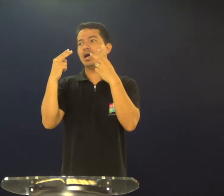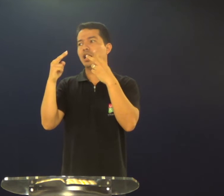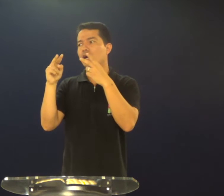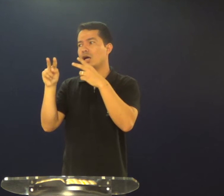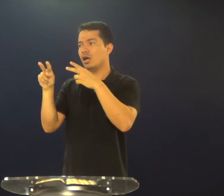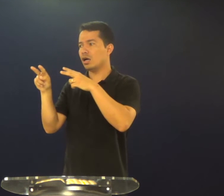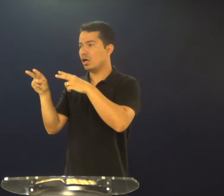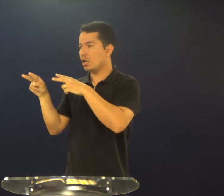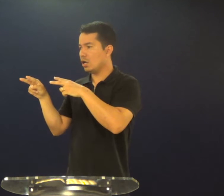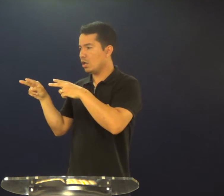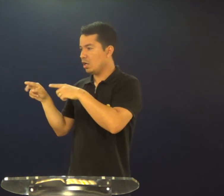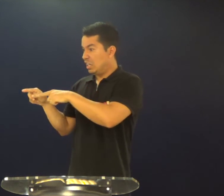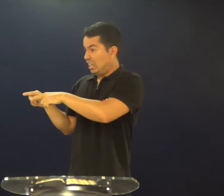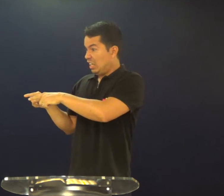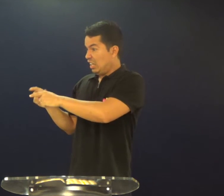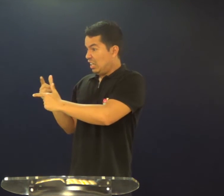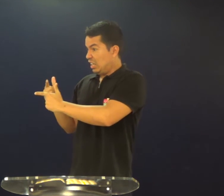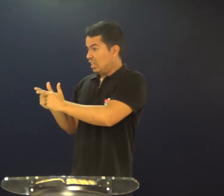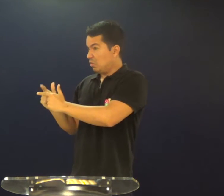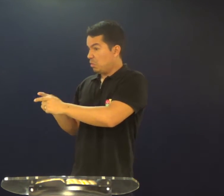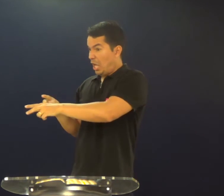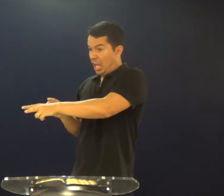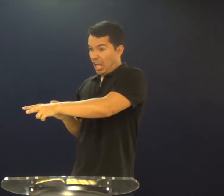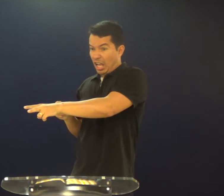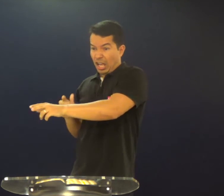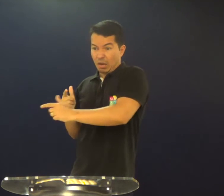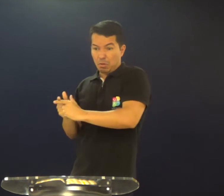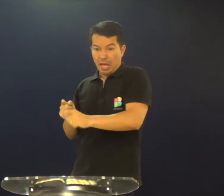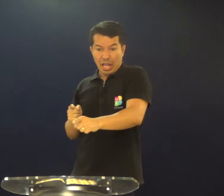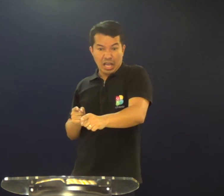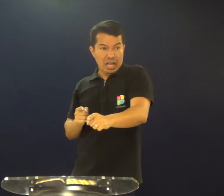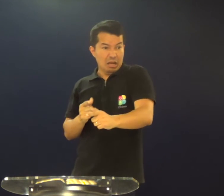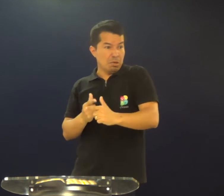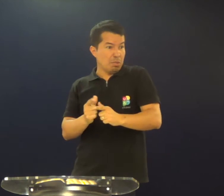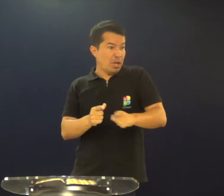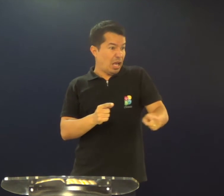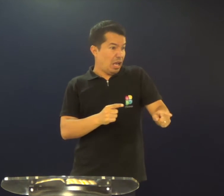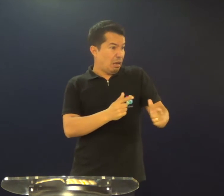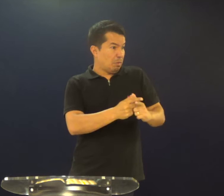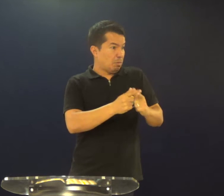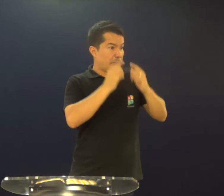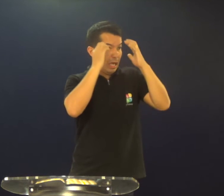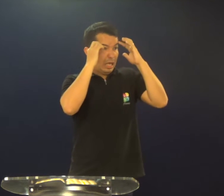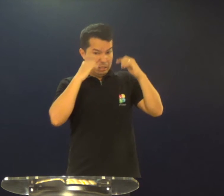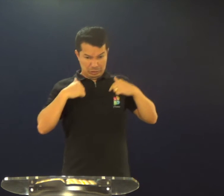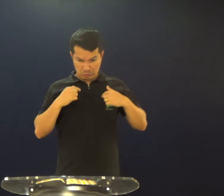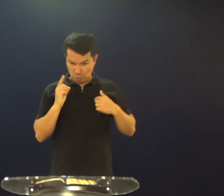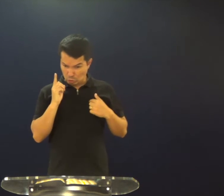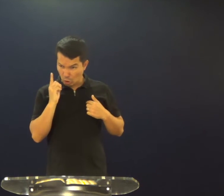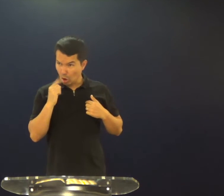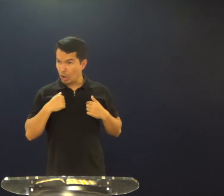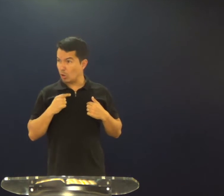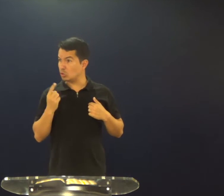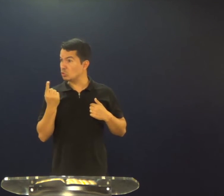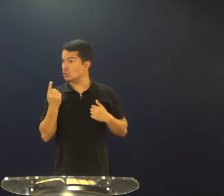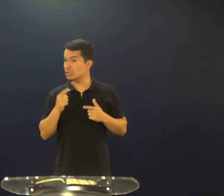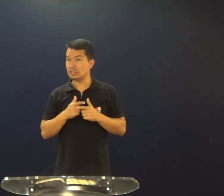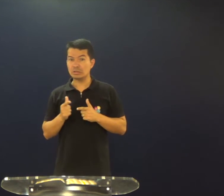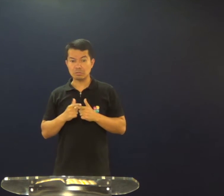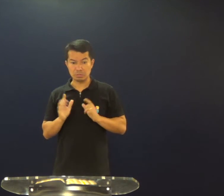agora, você tem focado ali, olhado para uma outra pessoa, puxa, ele também tem problema, ele também, eu não estou sozinho,